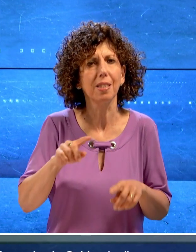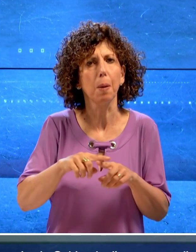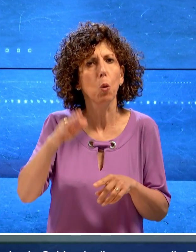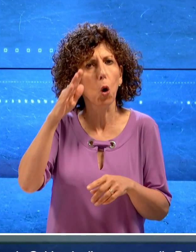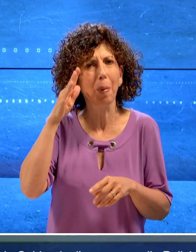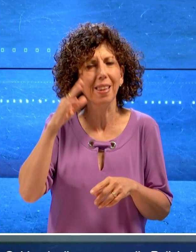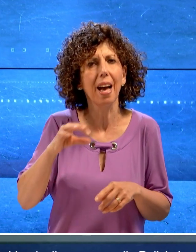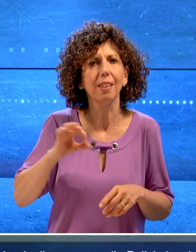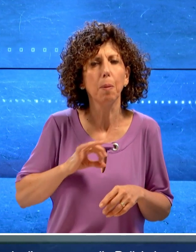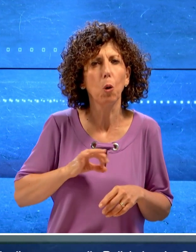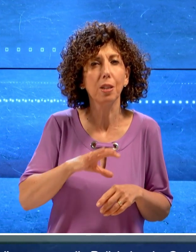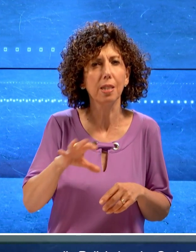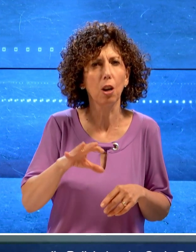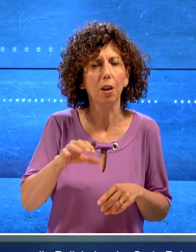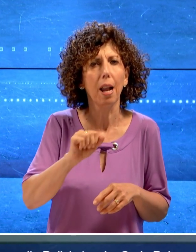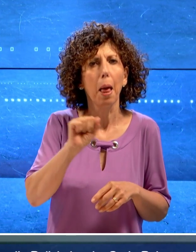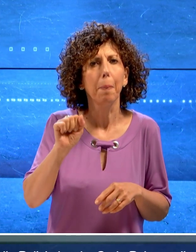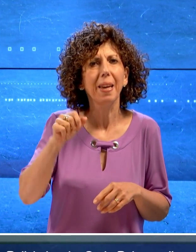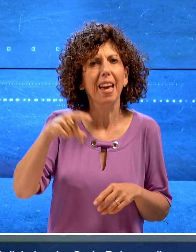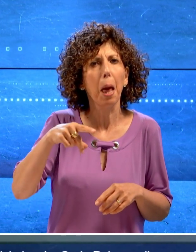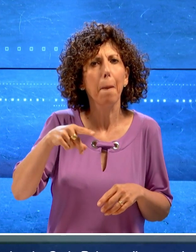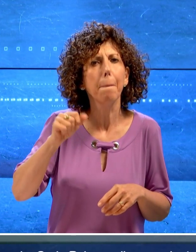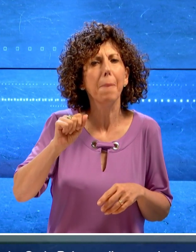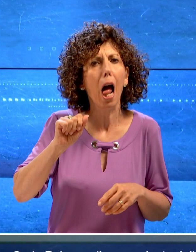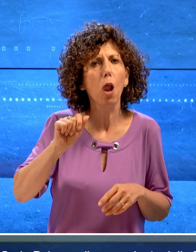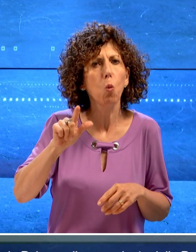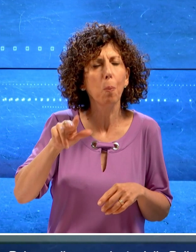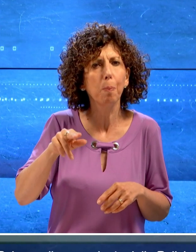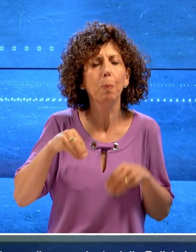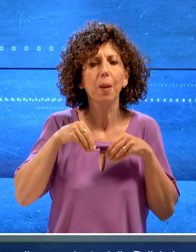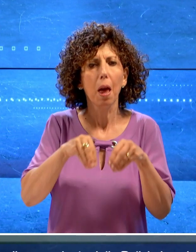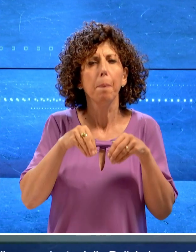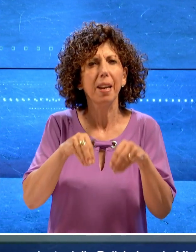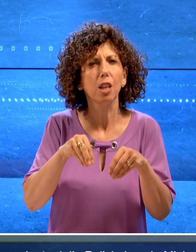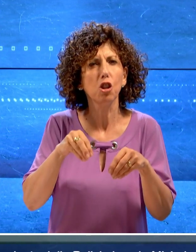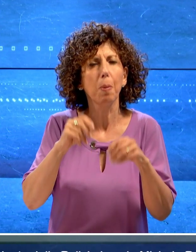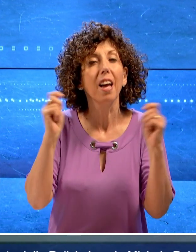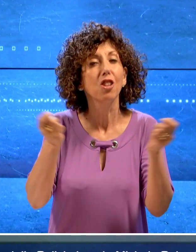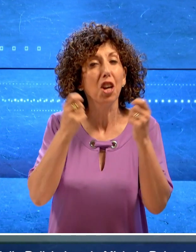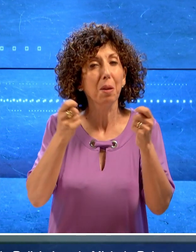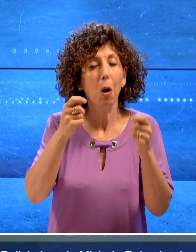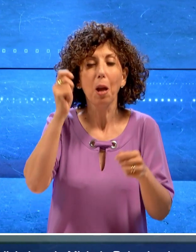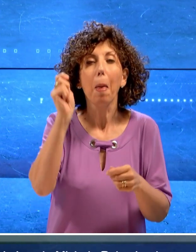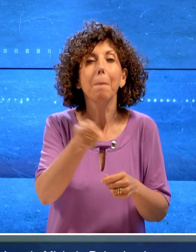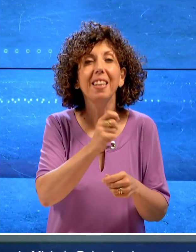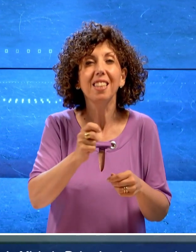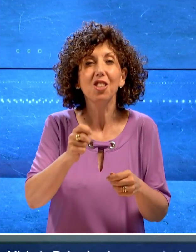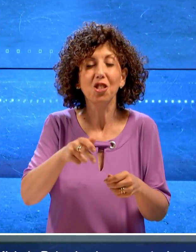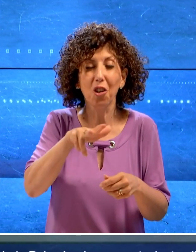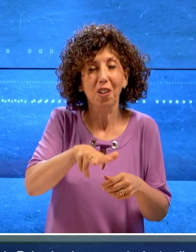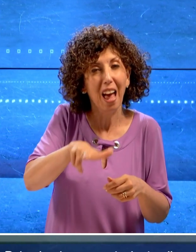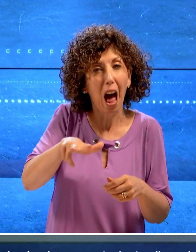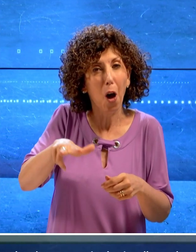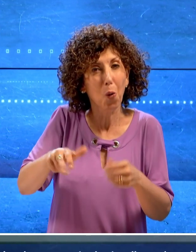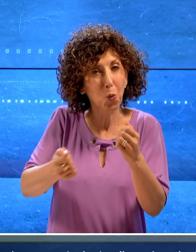polizia locale Michele Palumbo hanno partecipato alla cerimonia di benedizione dei nuovi mezzi in